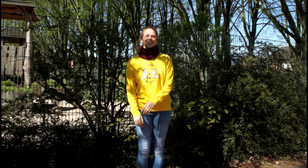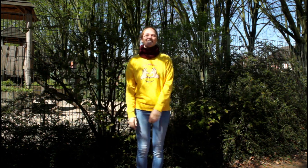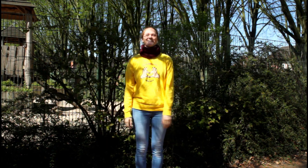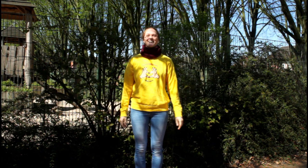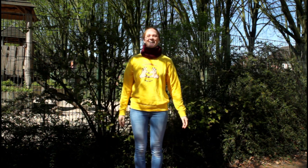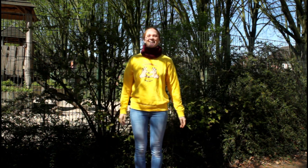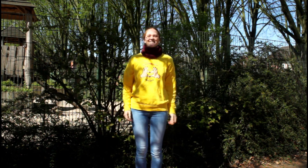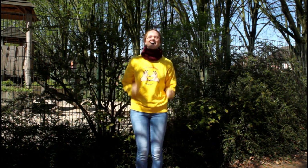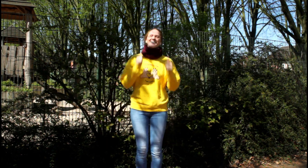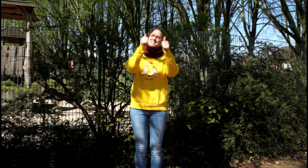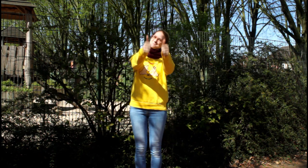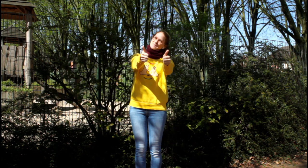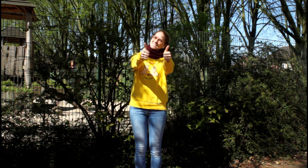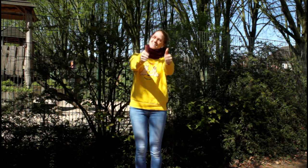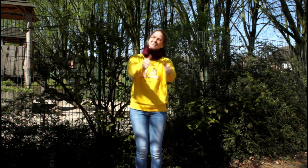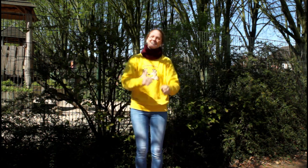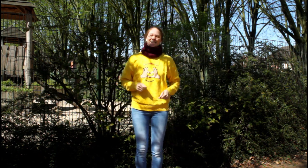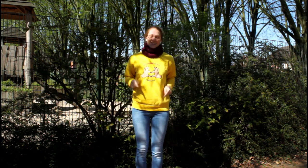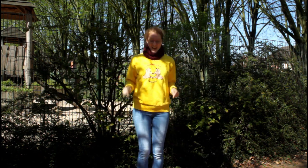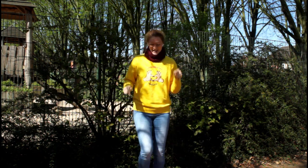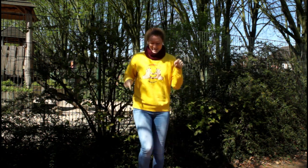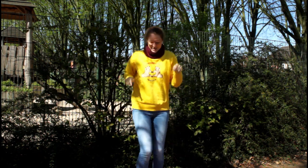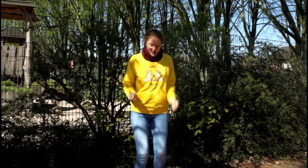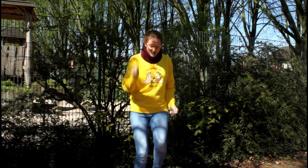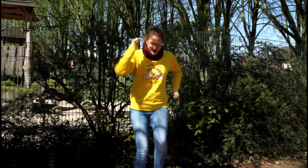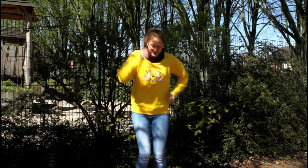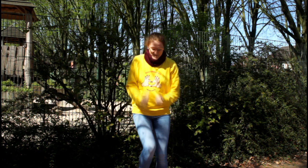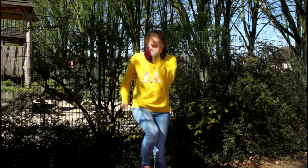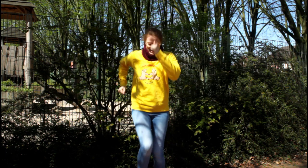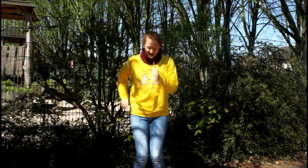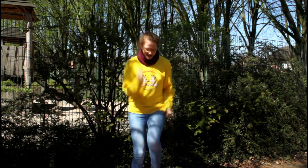einfach spitze, dass du da bist.